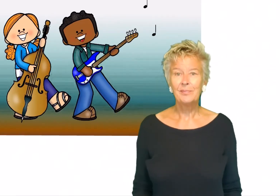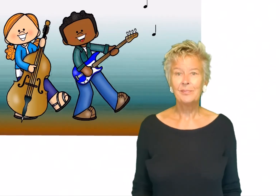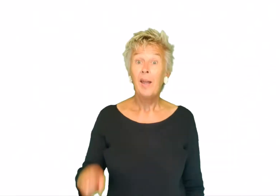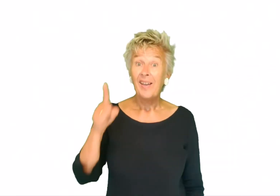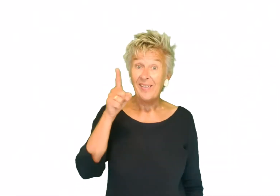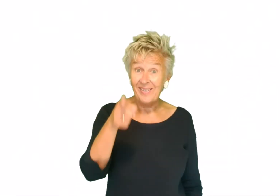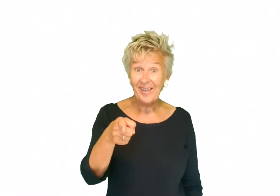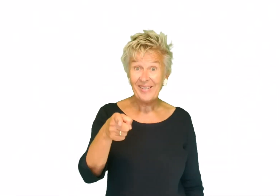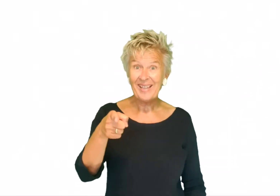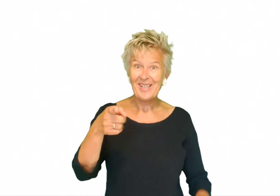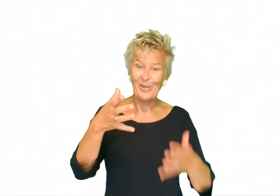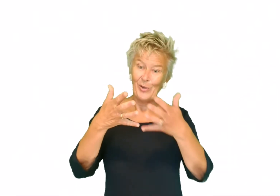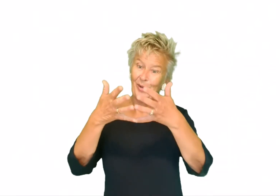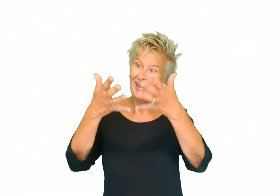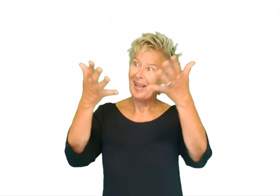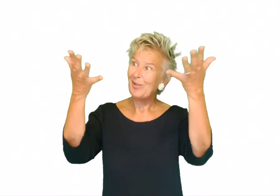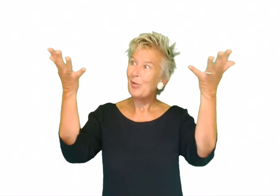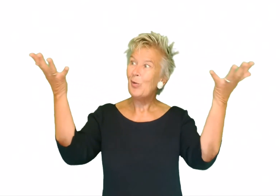Dat is de natuur.